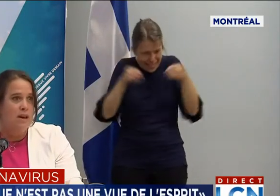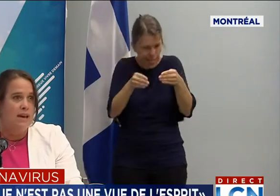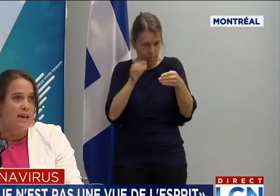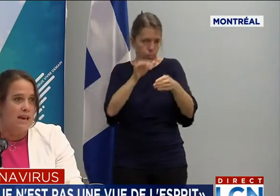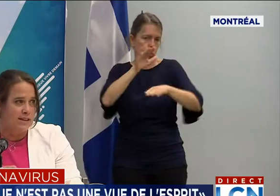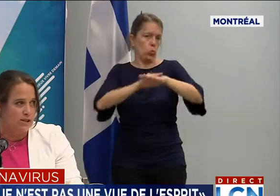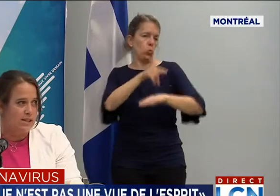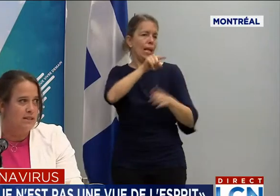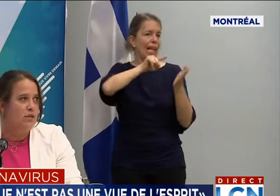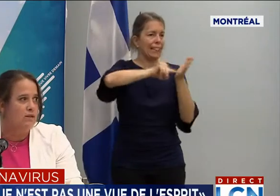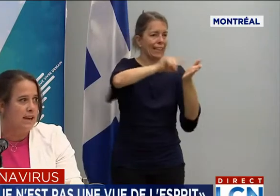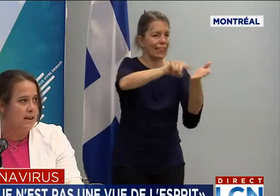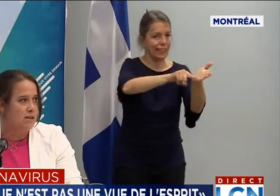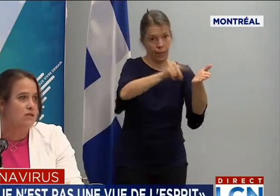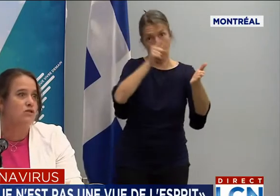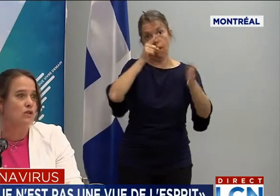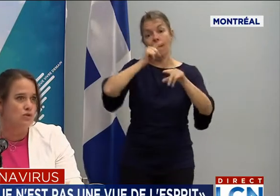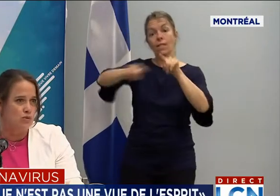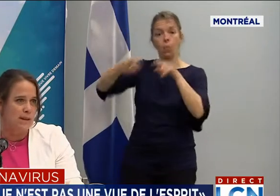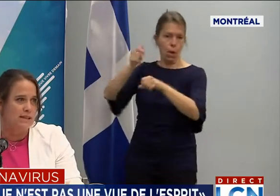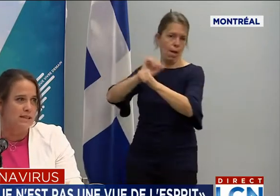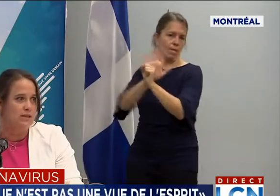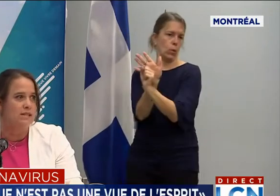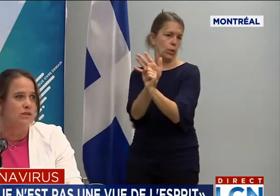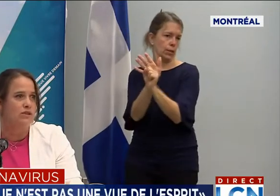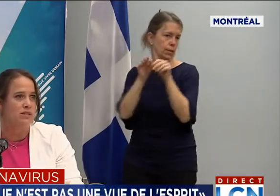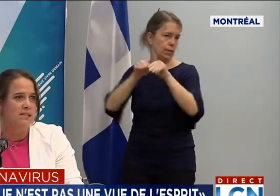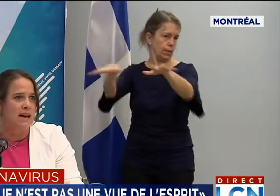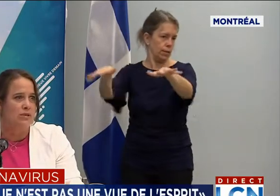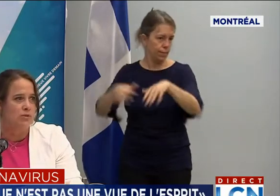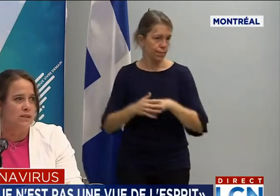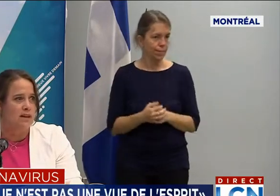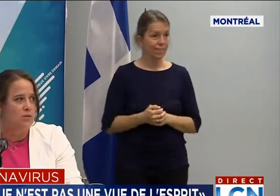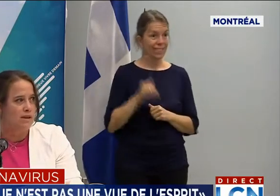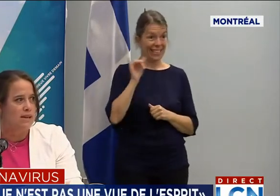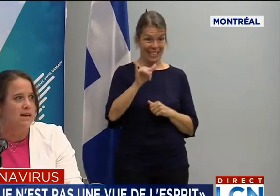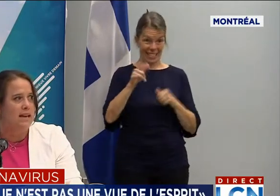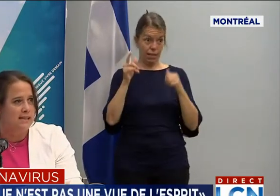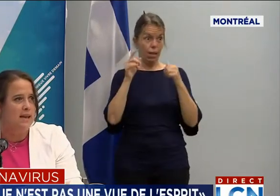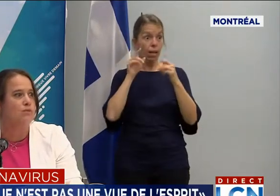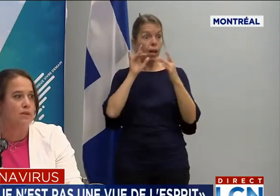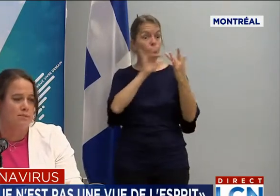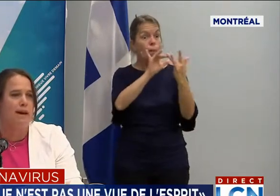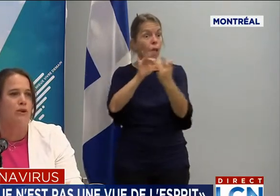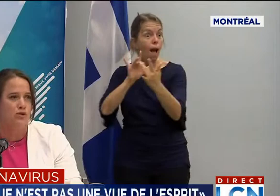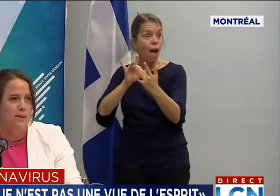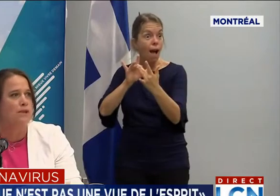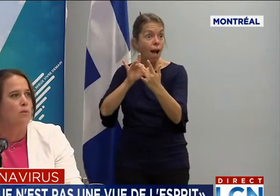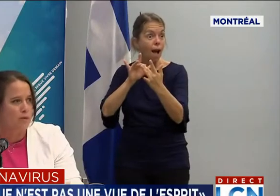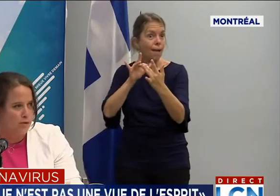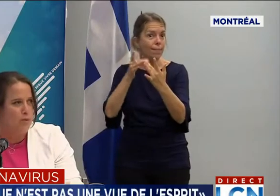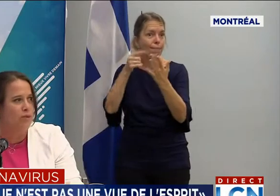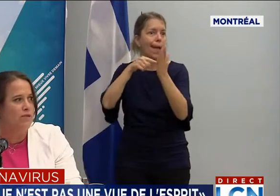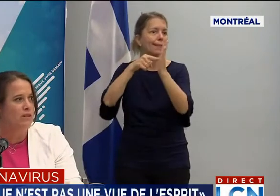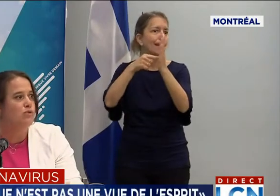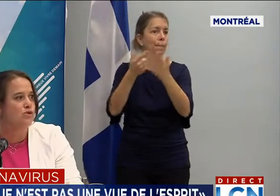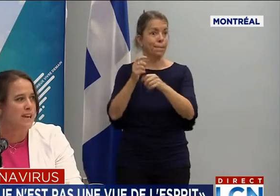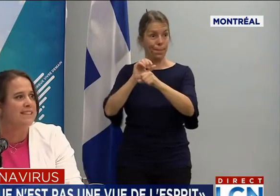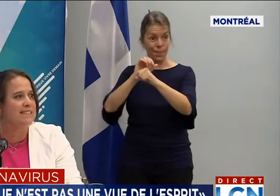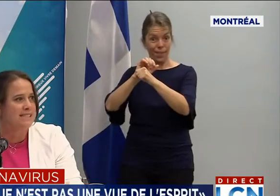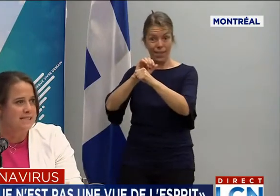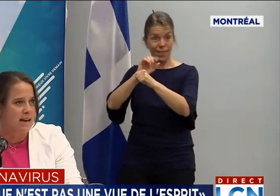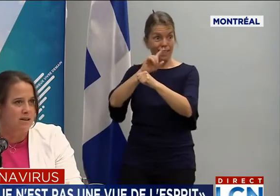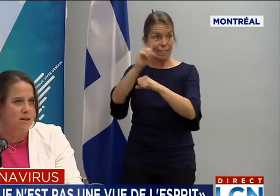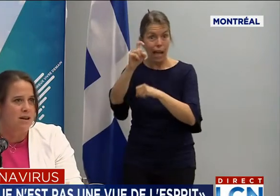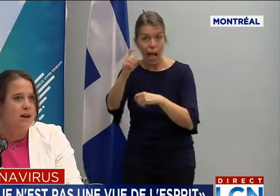closions. Et avec ce centre de contact-là, ce qu'on souhaite, c'est que si on a 100, 200, 300, 400, où, malheureusement, si on montre, comme on a vécu